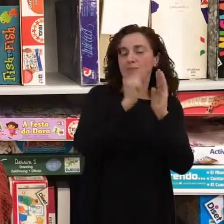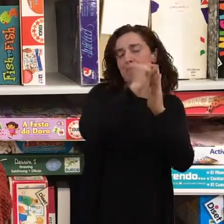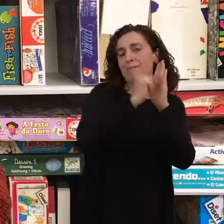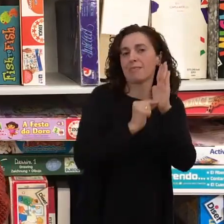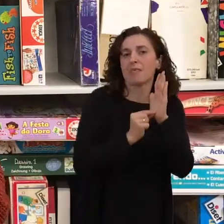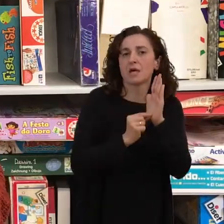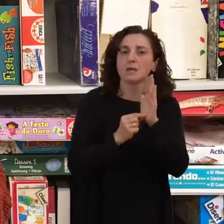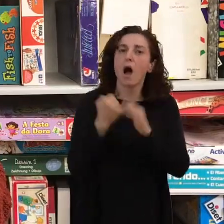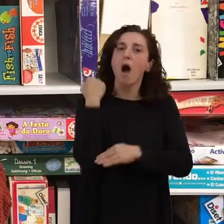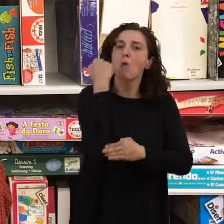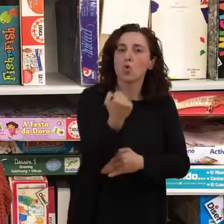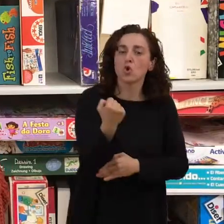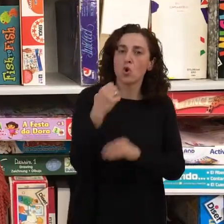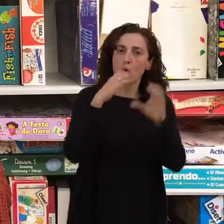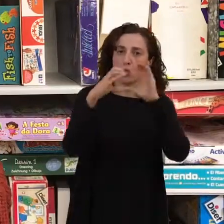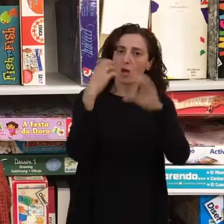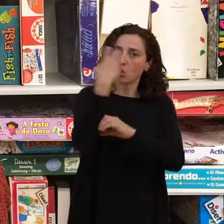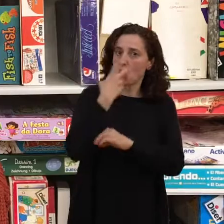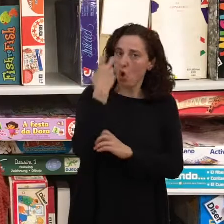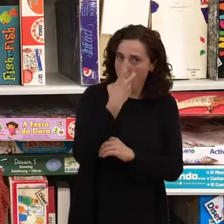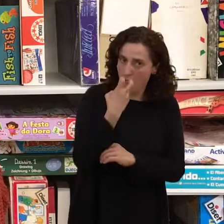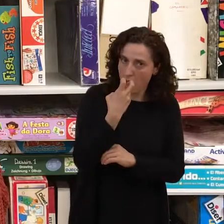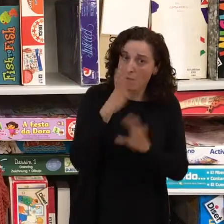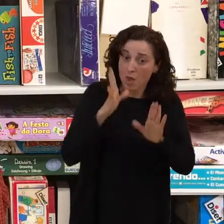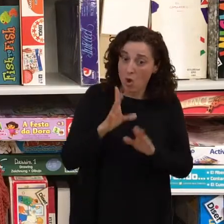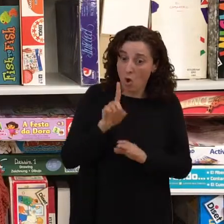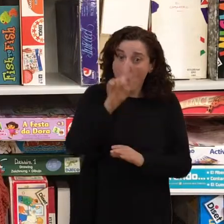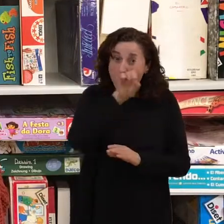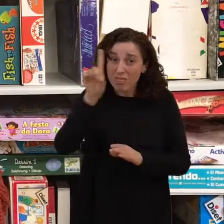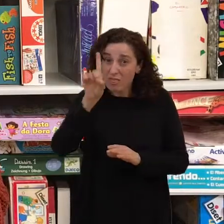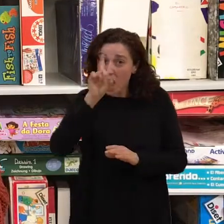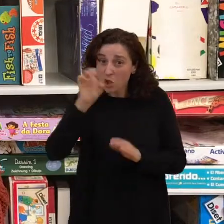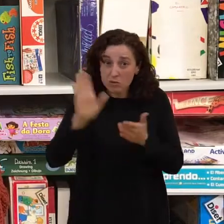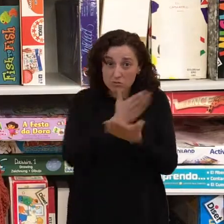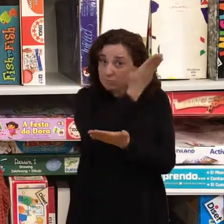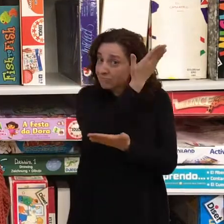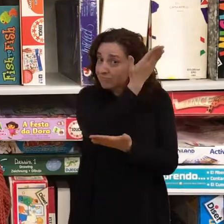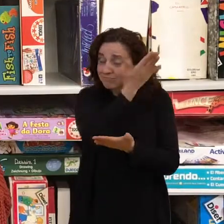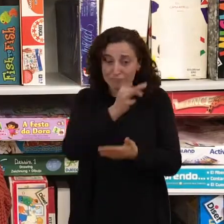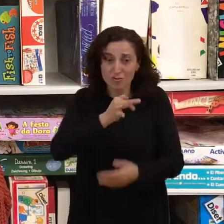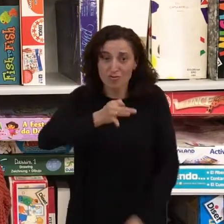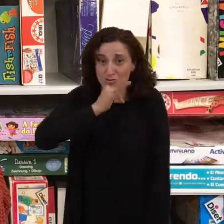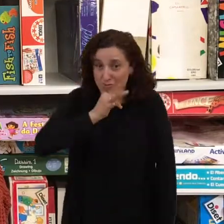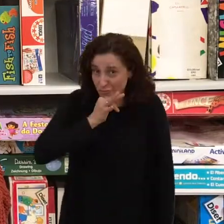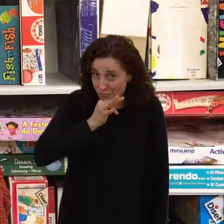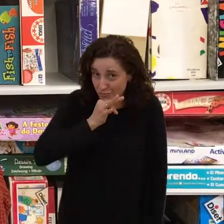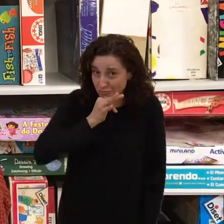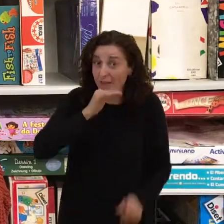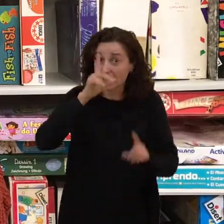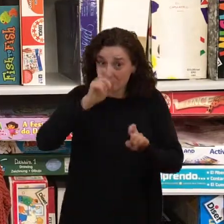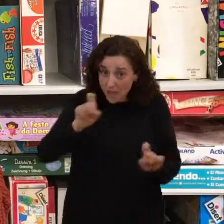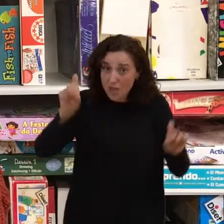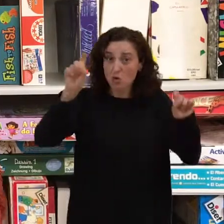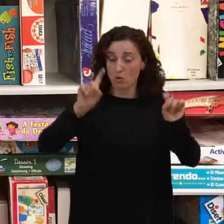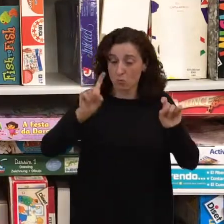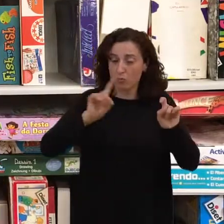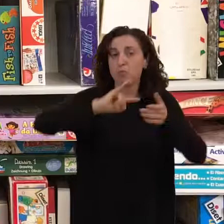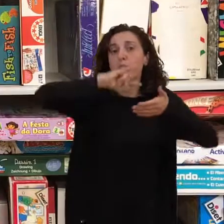lengua oral, pero no se ha llevado a cabo 11 años después. Este año está en proceso un proyecto para que se